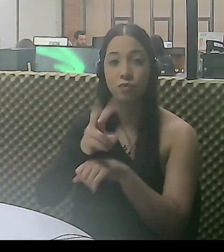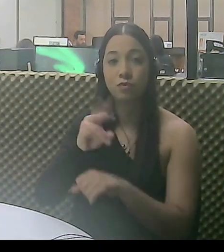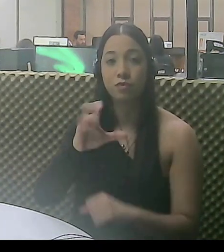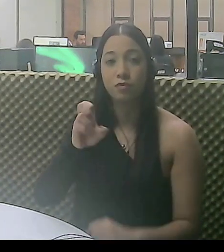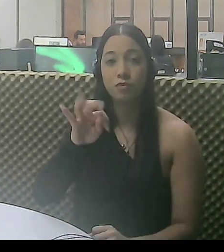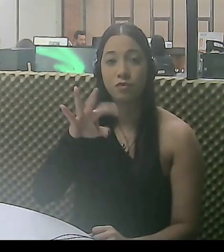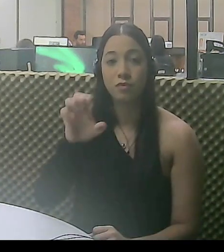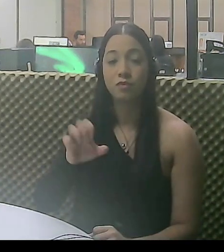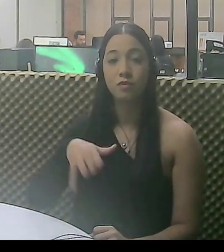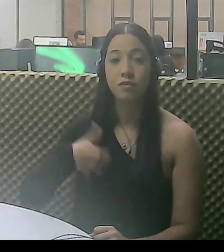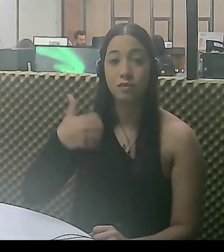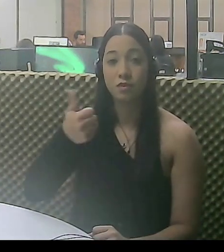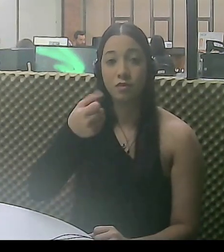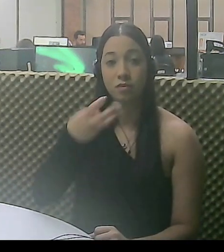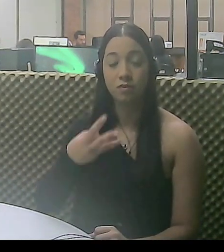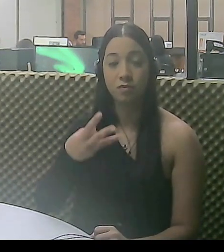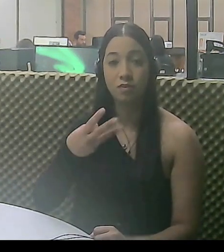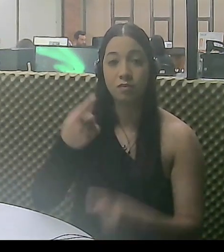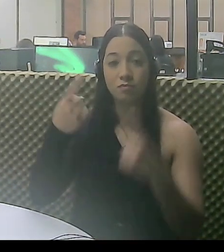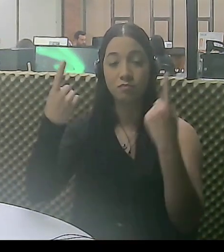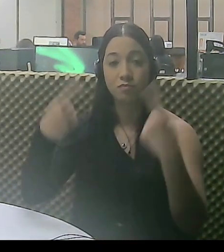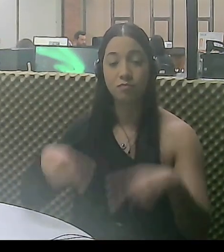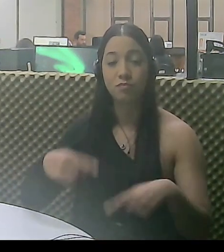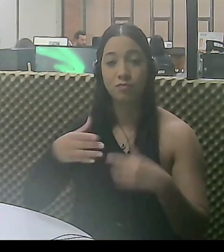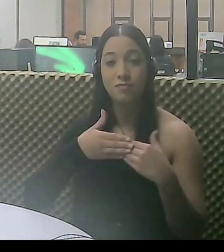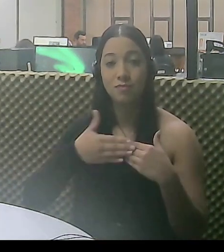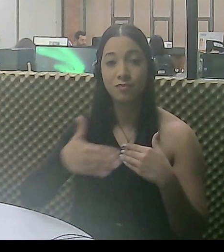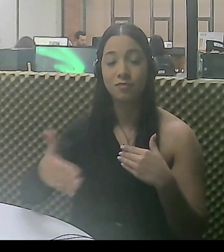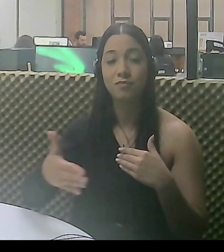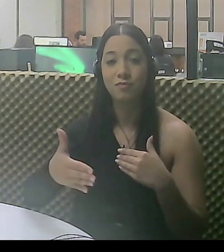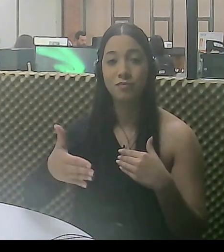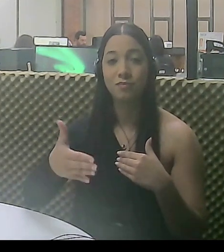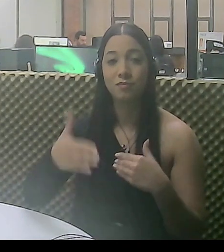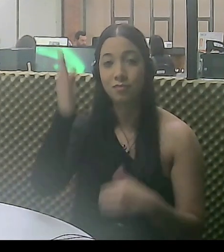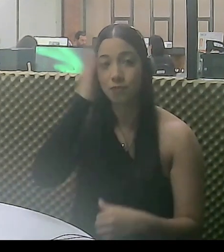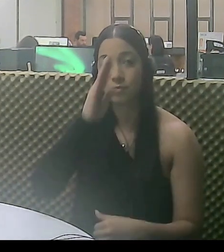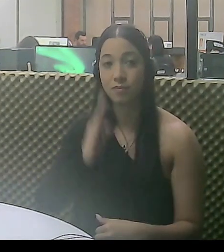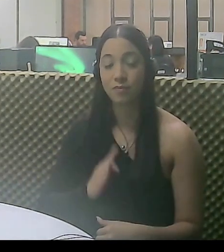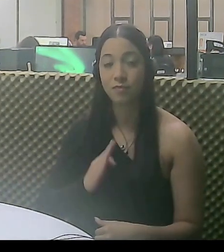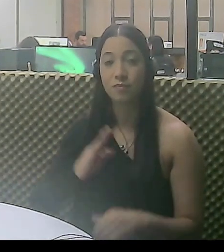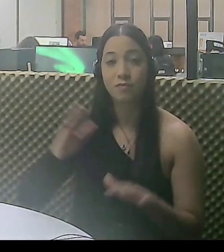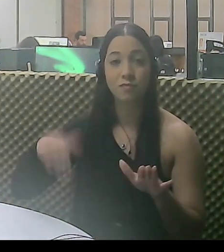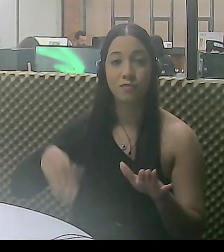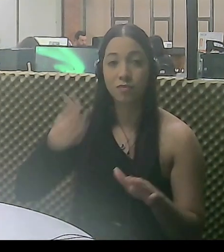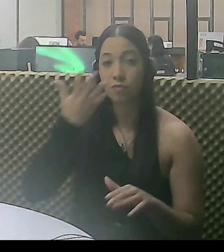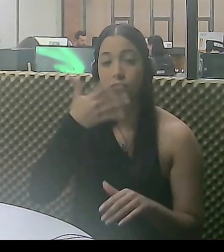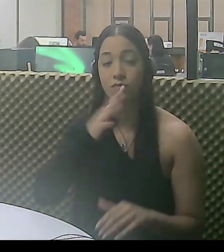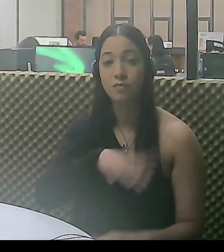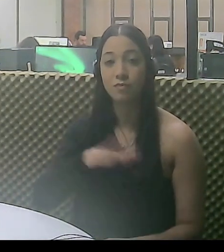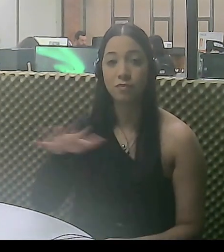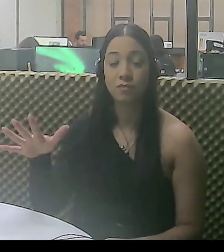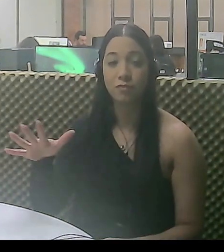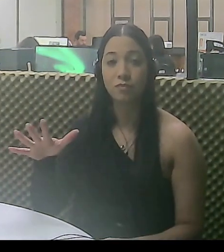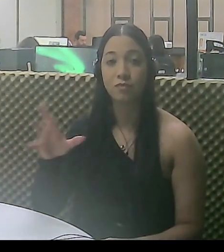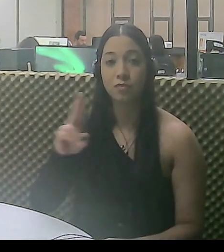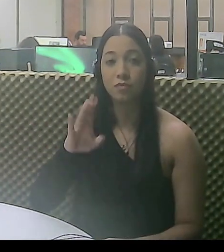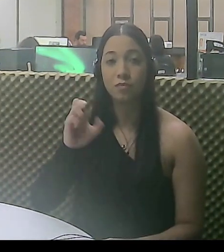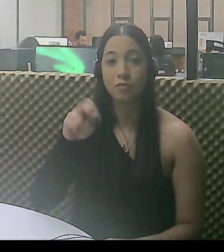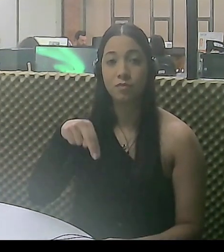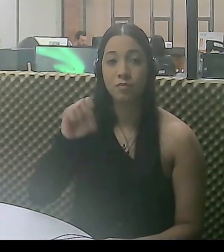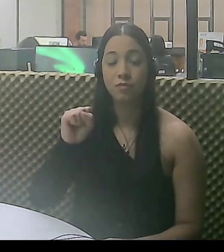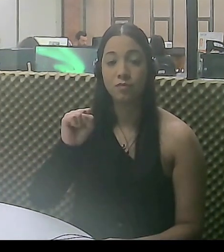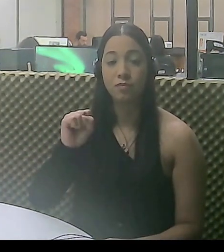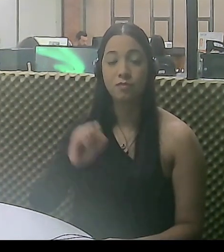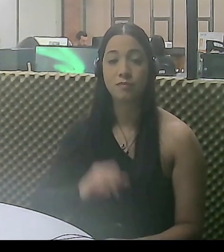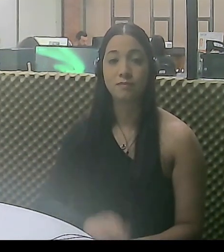Vicente França, de 13 anos, disputa a partir de hoje o Campeonato Brasileiro de Natação Infantil, troféu Rubens Dinar